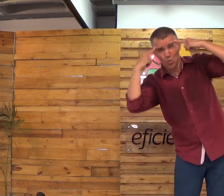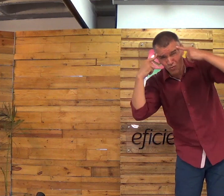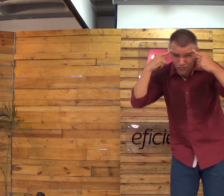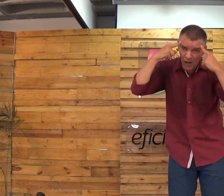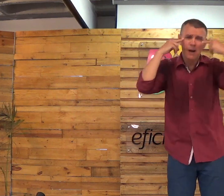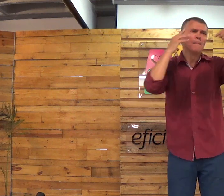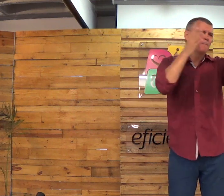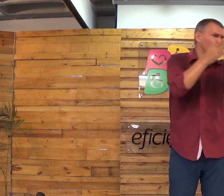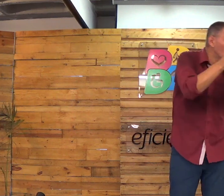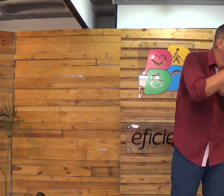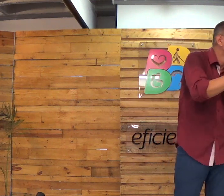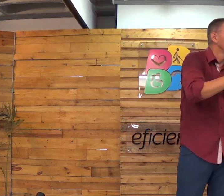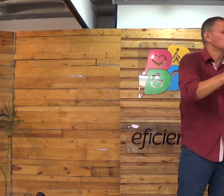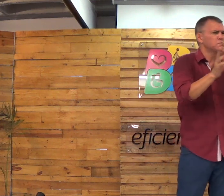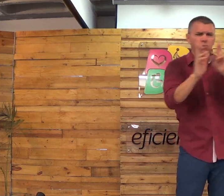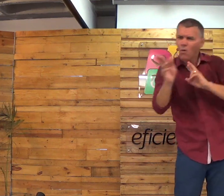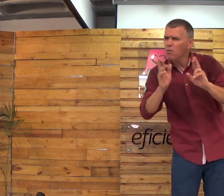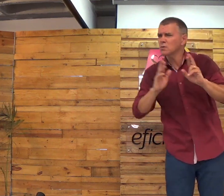Não entenderam? Tem alguma dúvida?